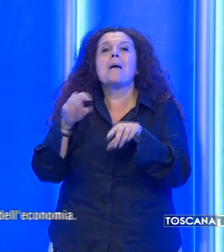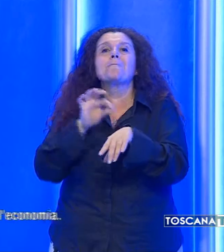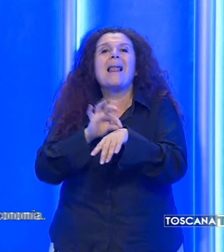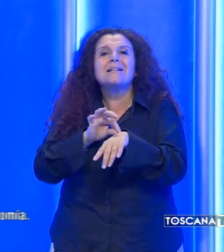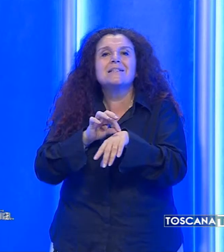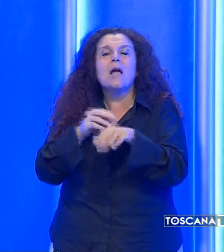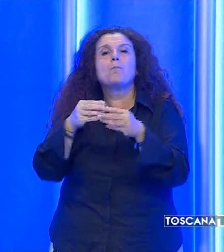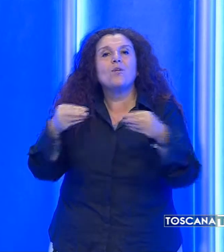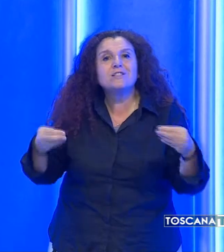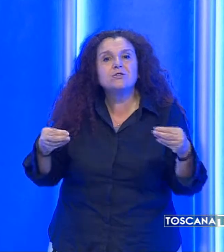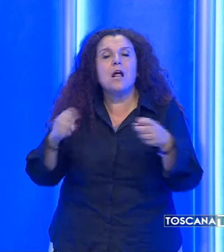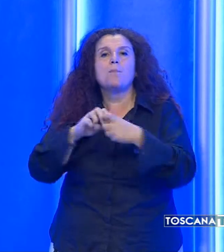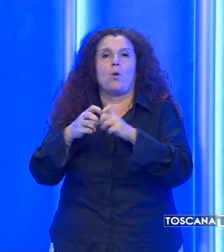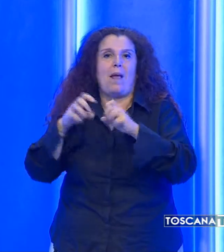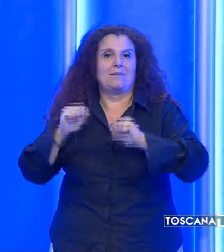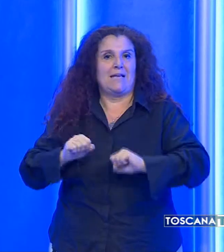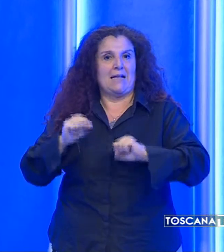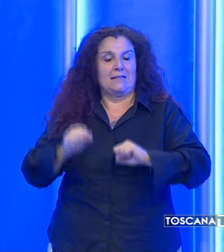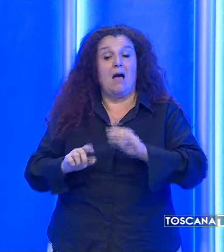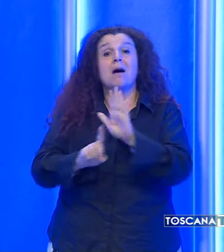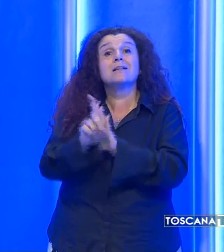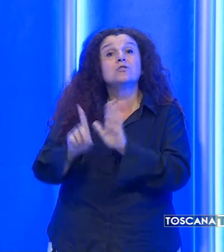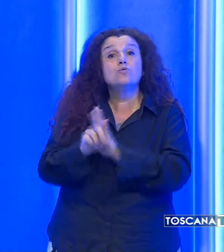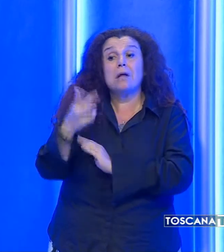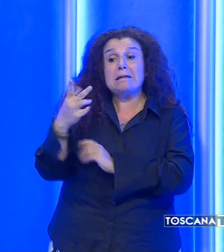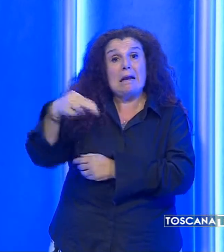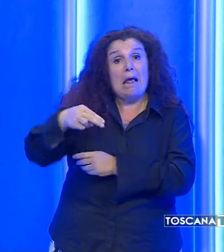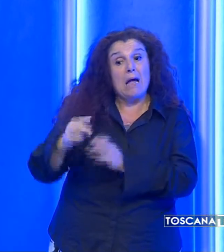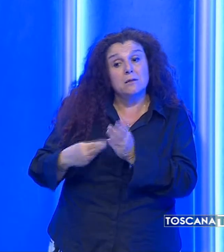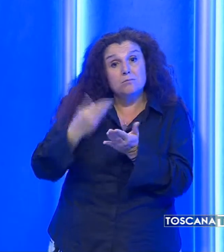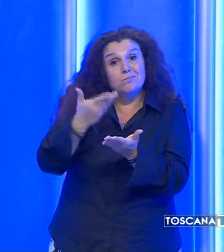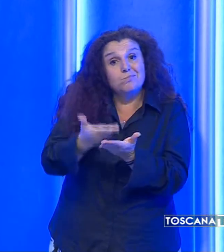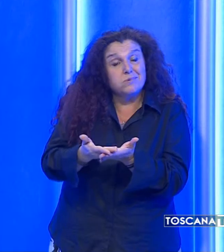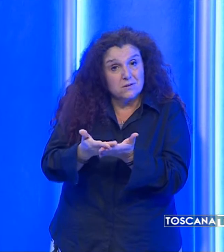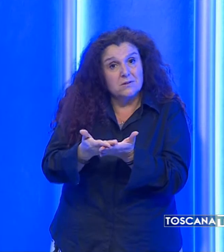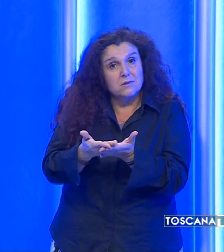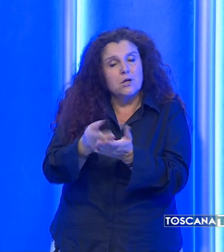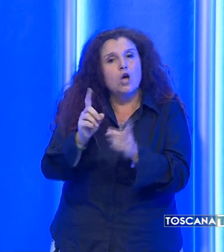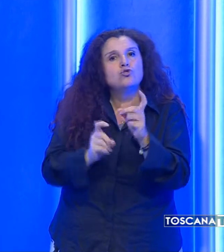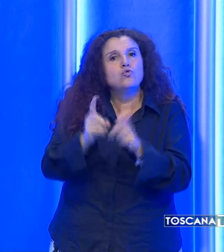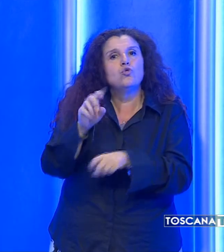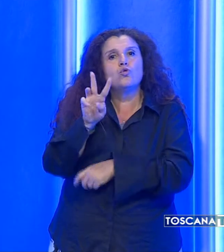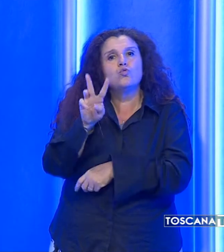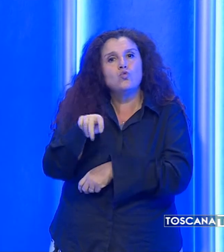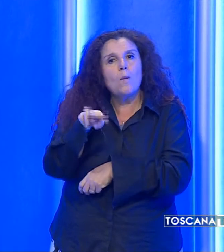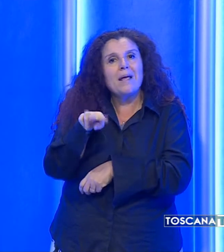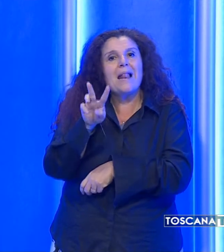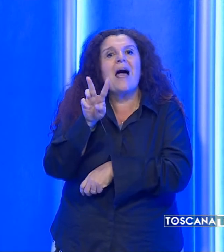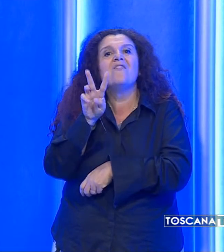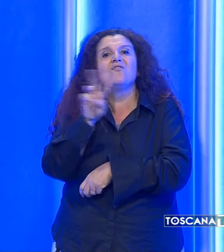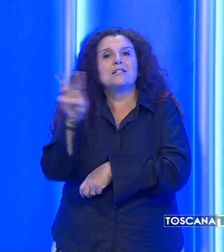problemi sanitari. I risultati saranno resi noti nel giugno 2022.